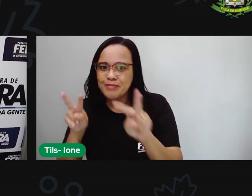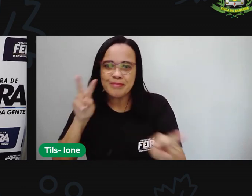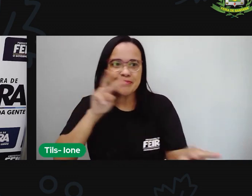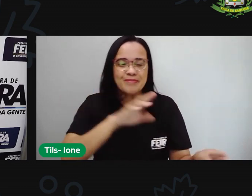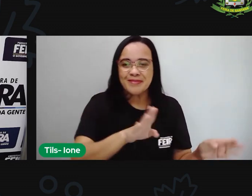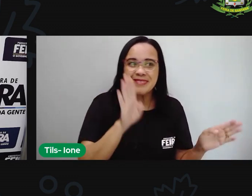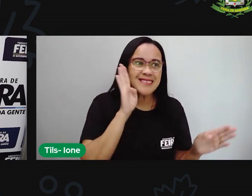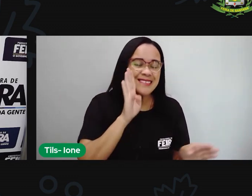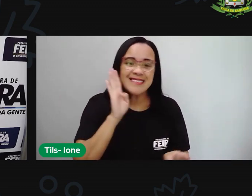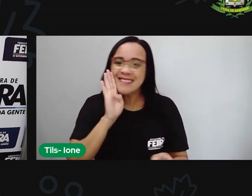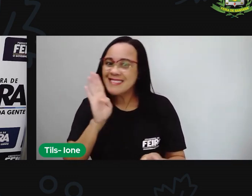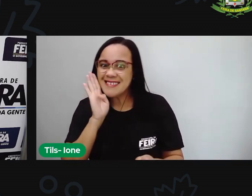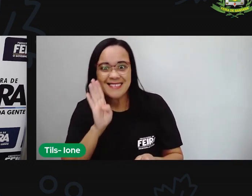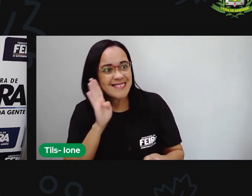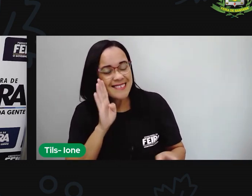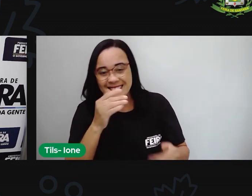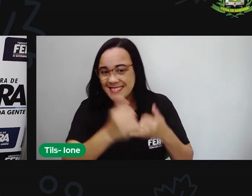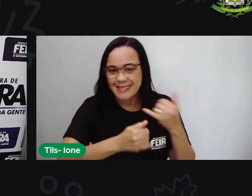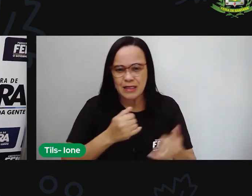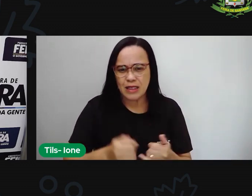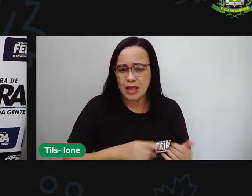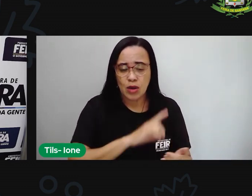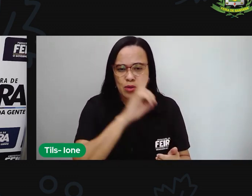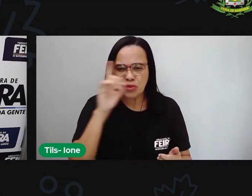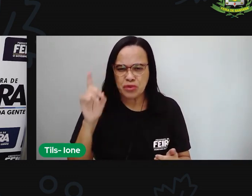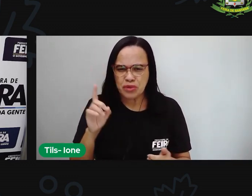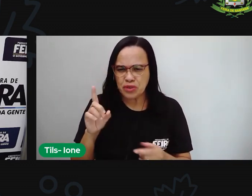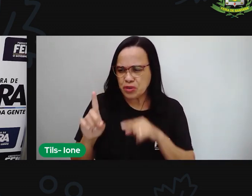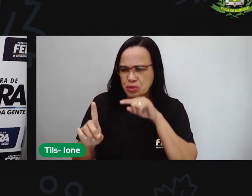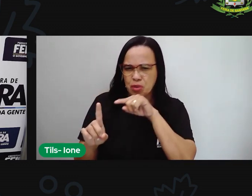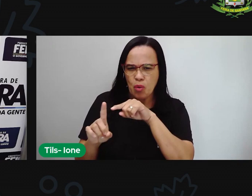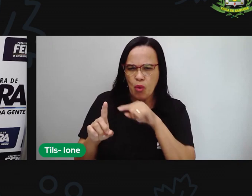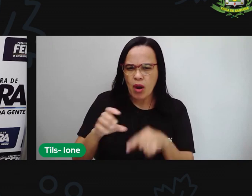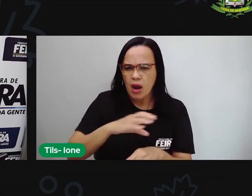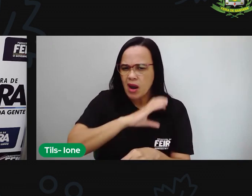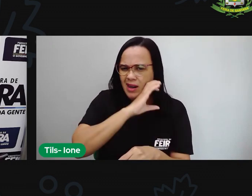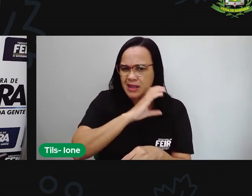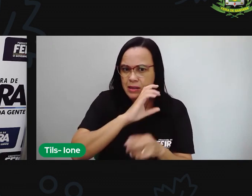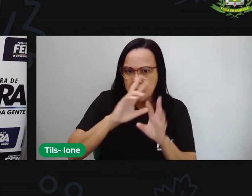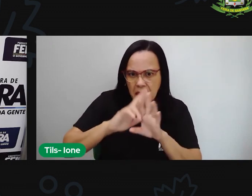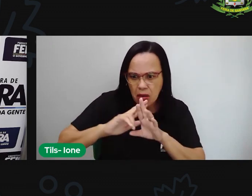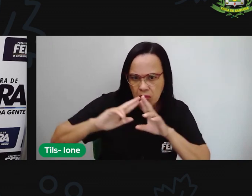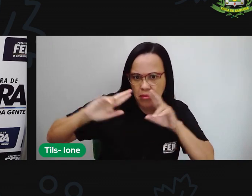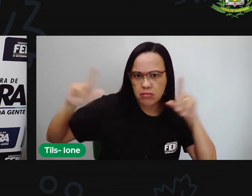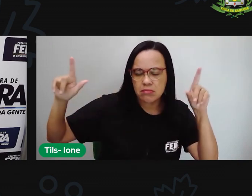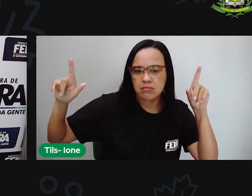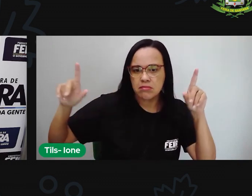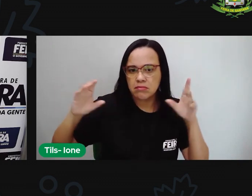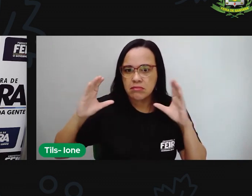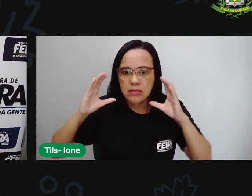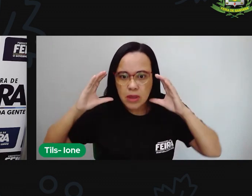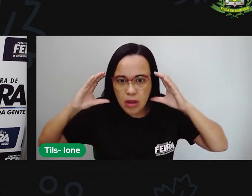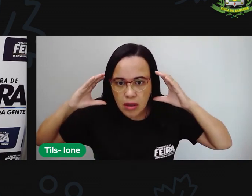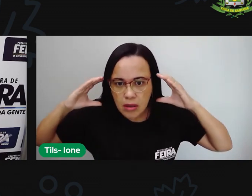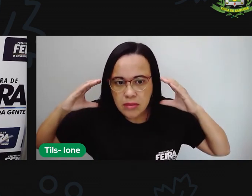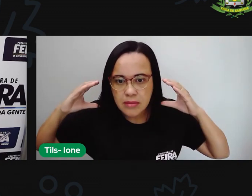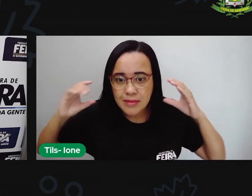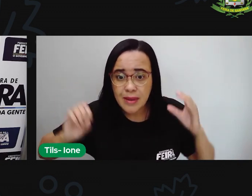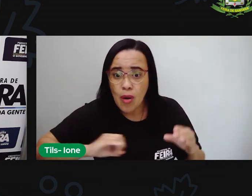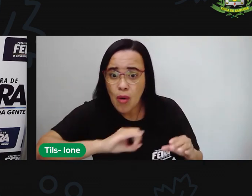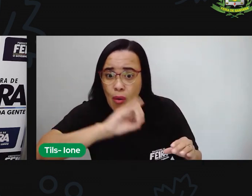delas. Um dia um animal diferente botou a cara para fora da janela. Olá,